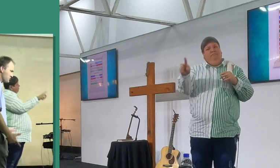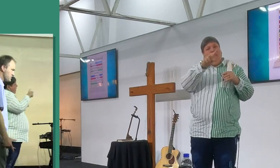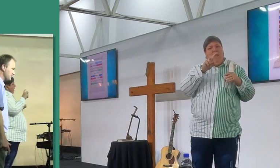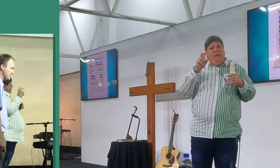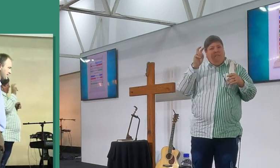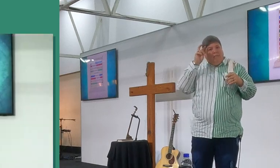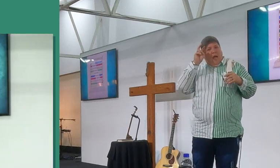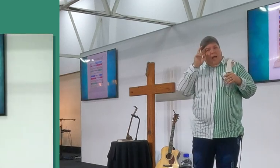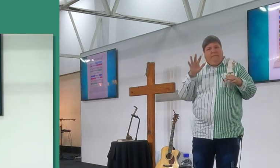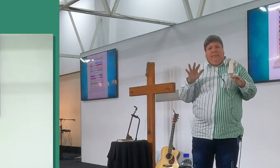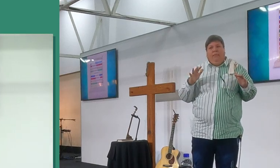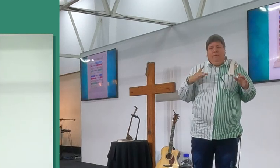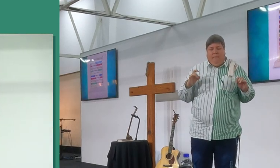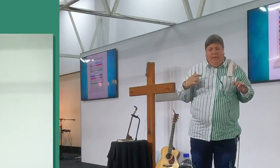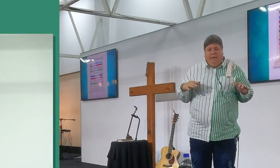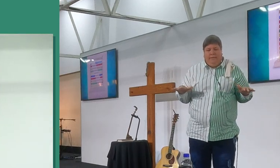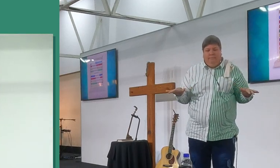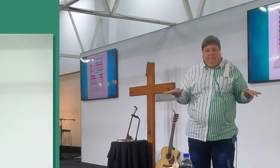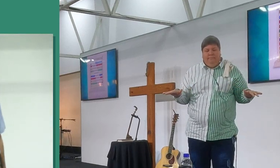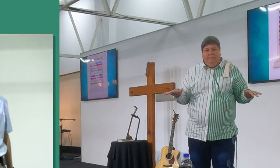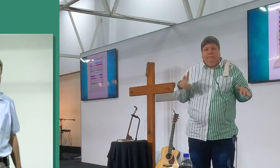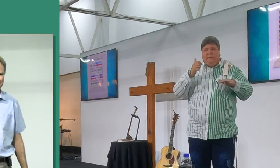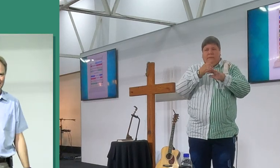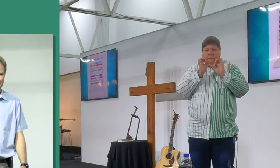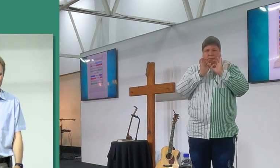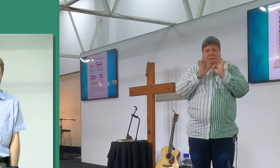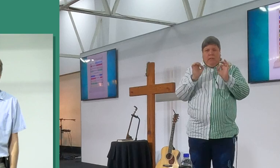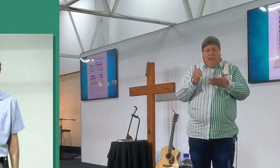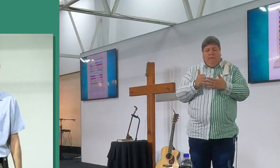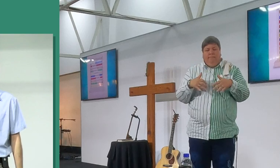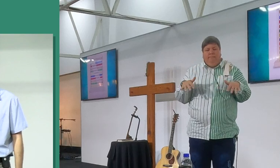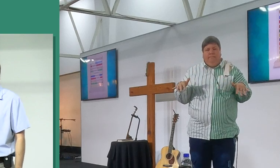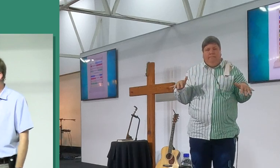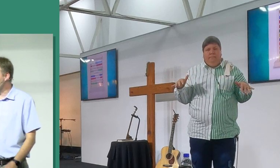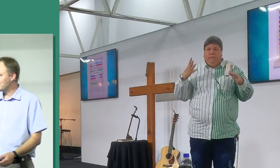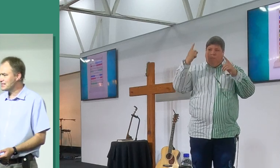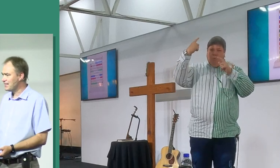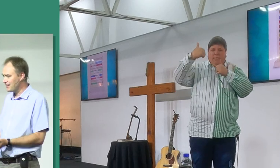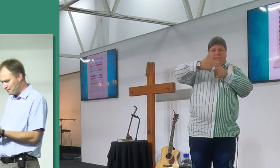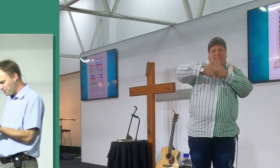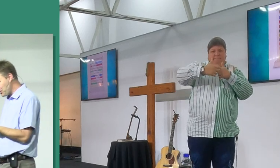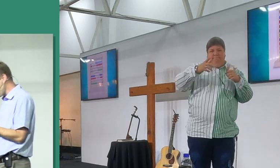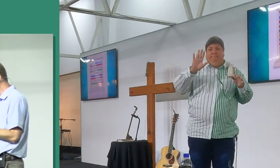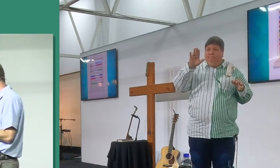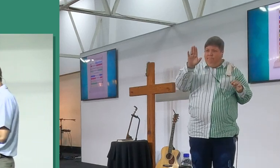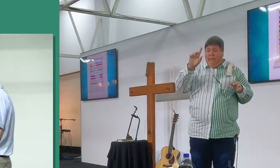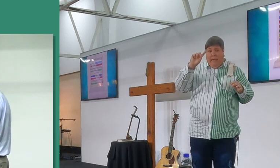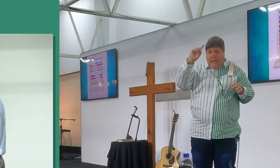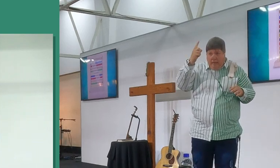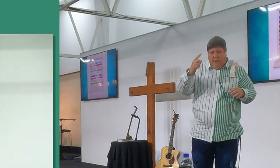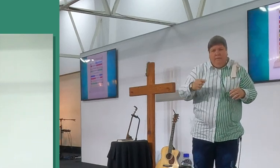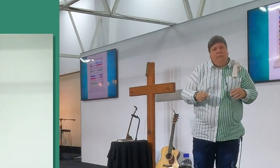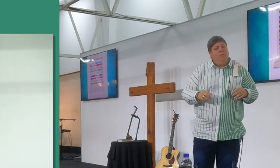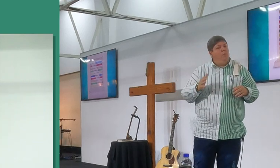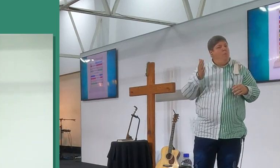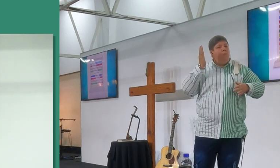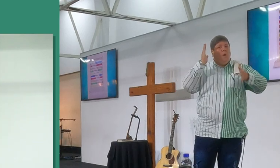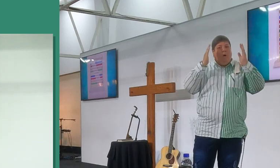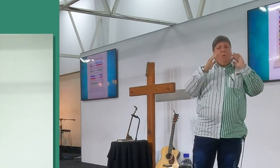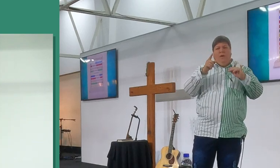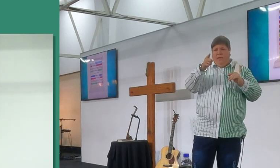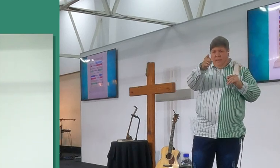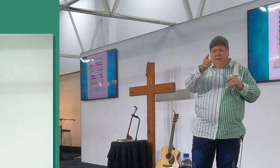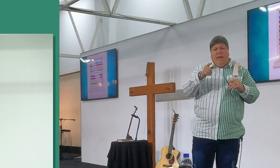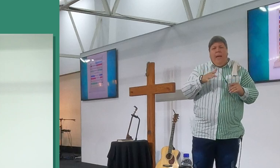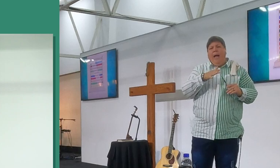en dis hoe ons so stilte tijd moet begin, jy gaan sit in die teenwoordigheid van die Heere, en jy maak sê David, en sê, Heere, sjo, hierdie ding is amazing,